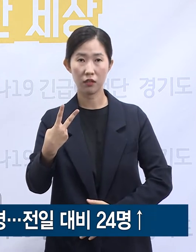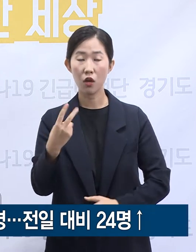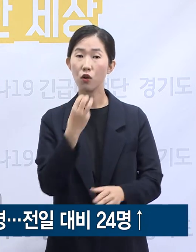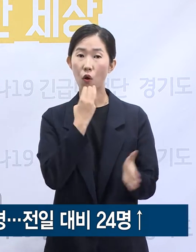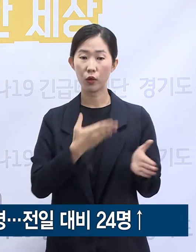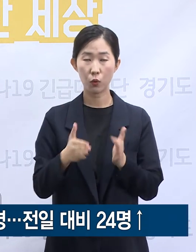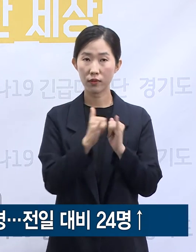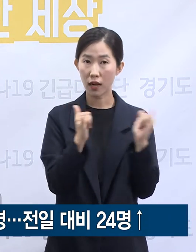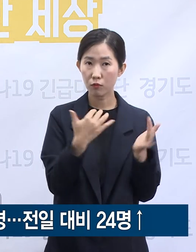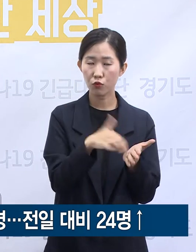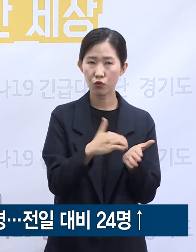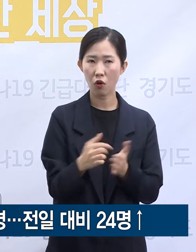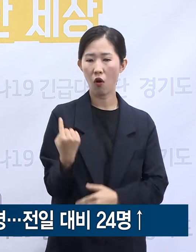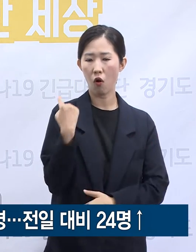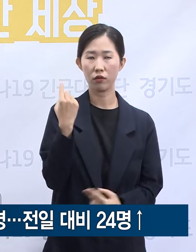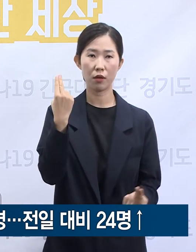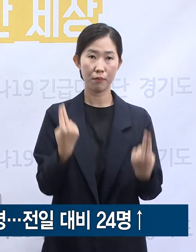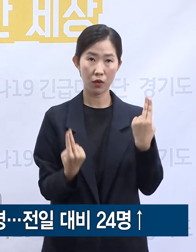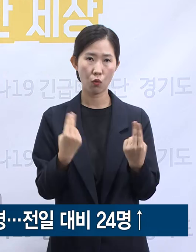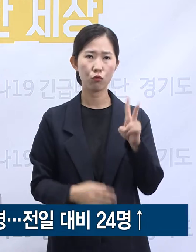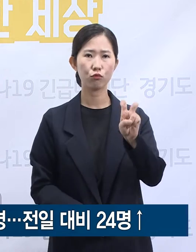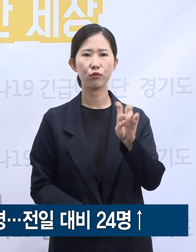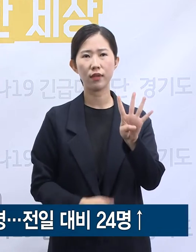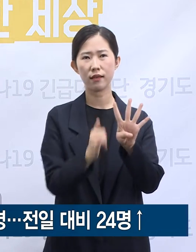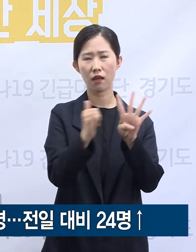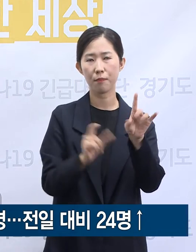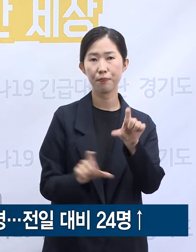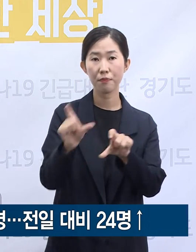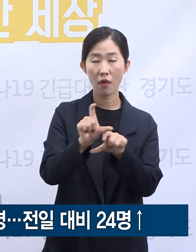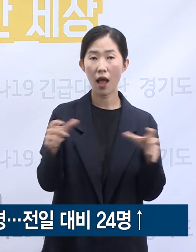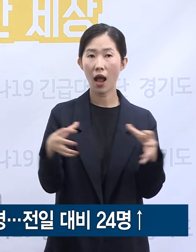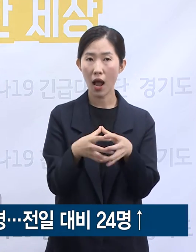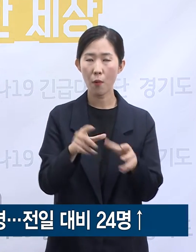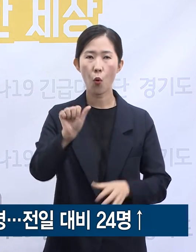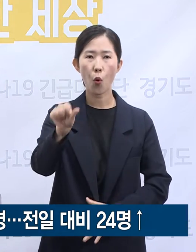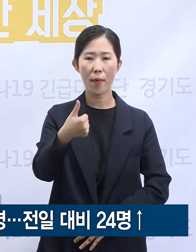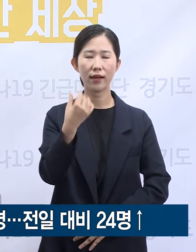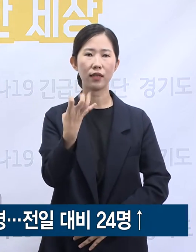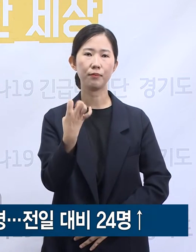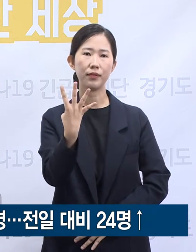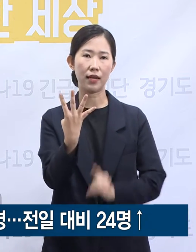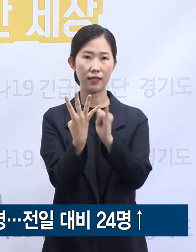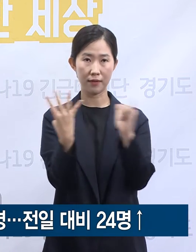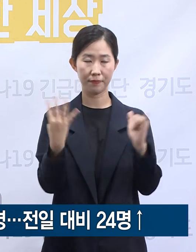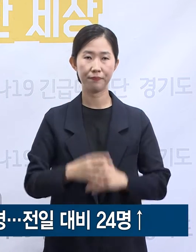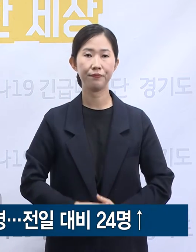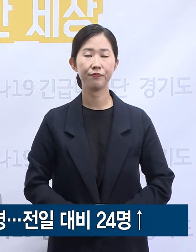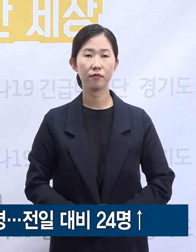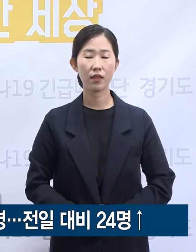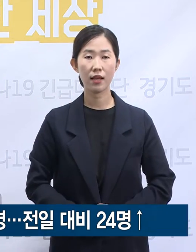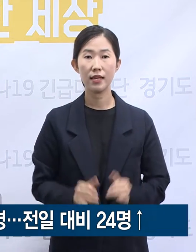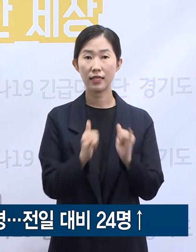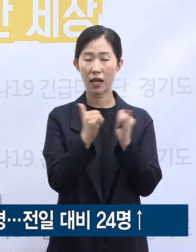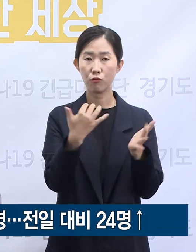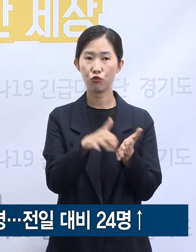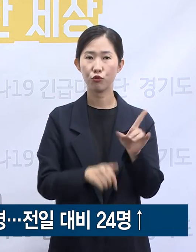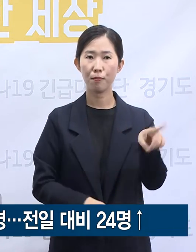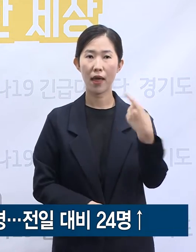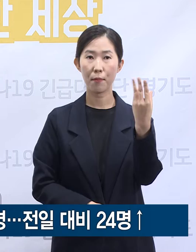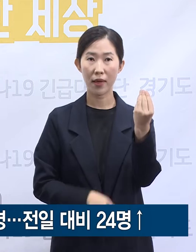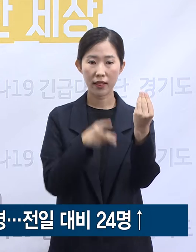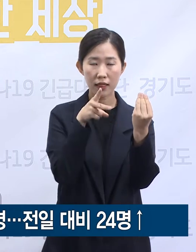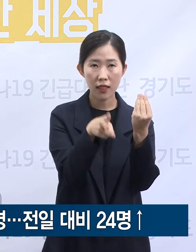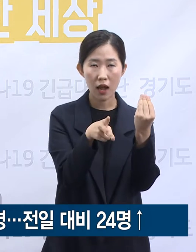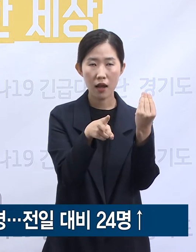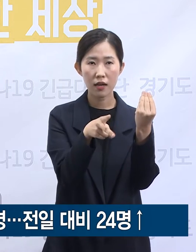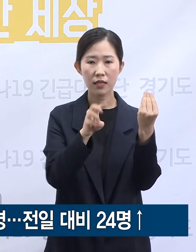수는 전일 오전 0시 대비 24명이 증가한 총 544명입니다. 인구 100만 명당 확진자 발생 수는